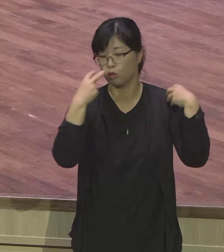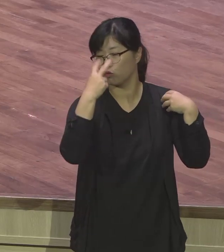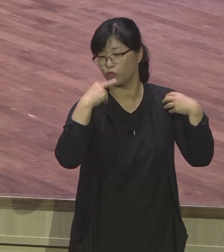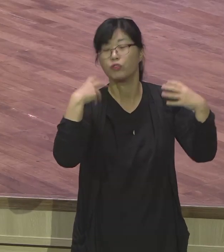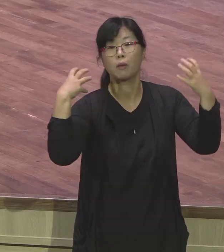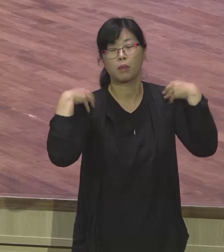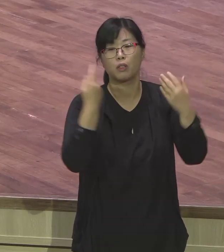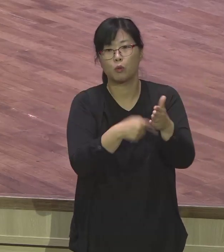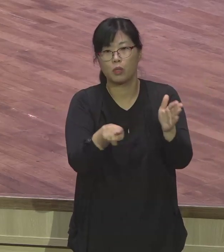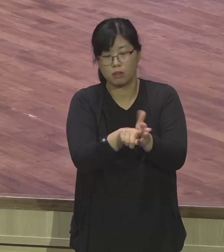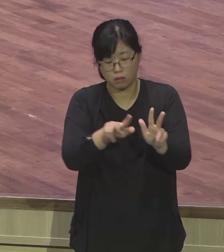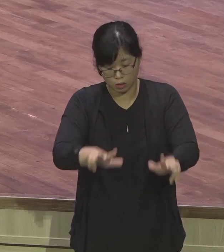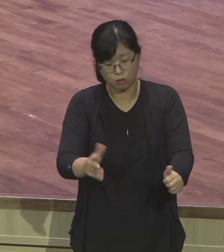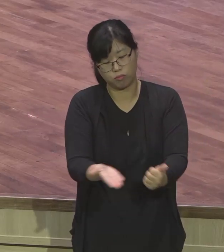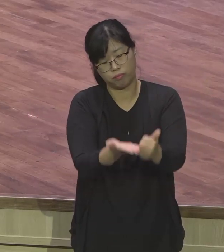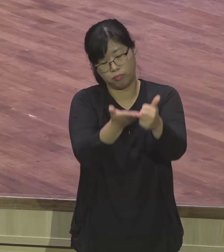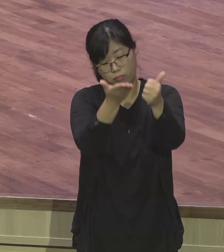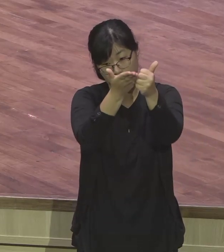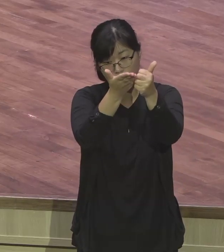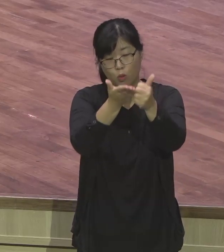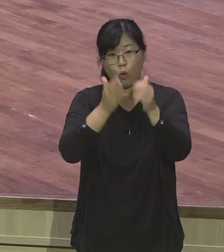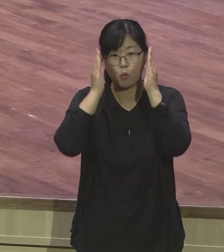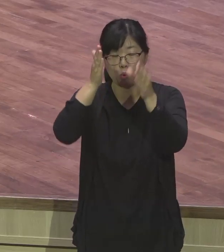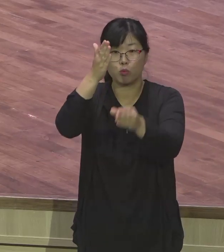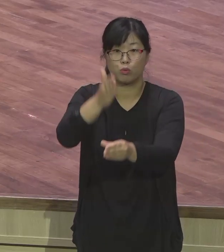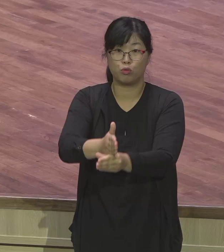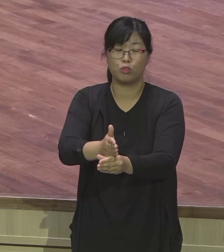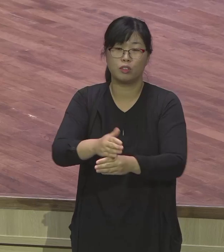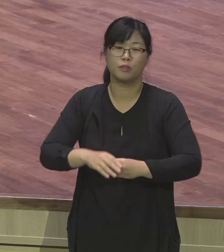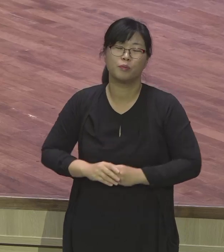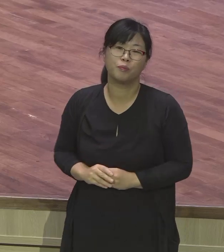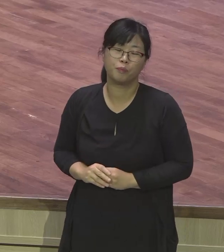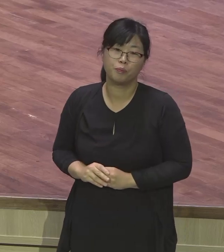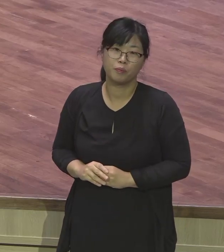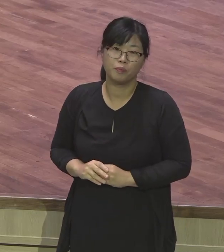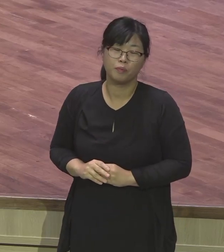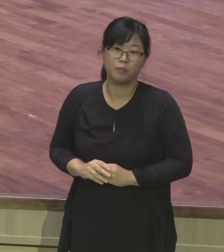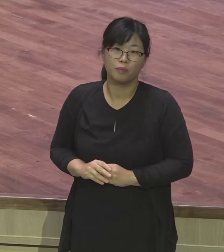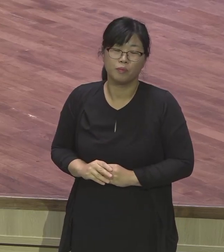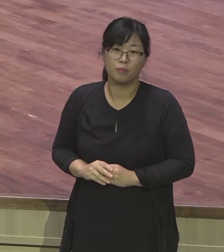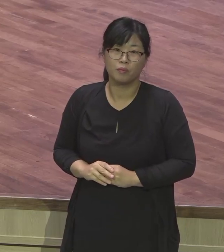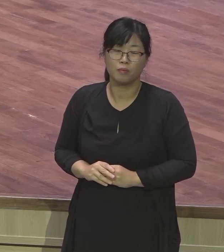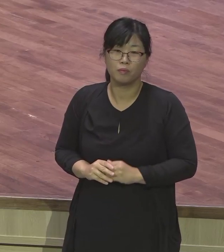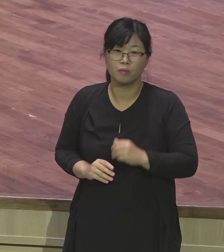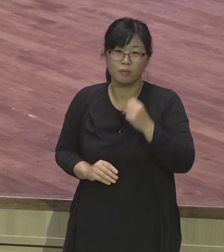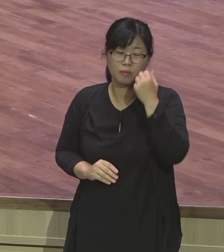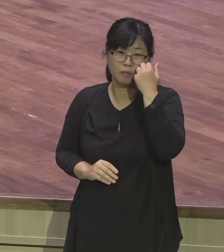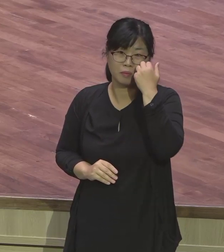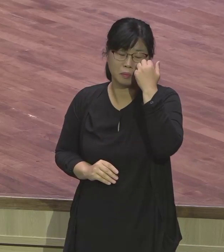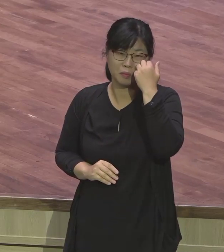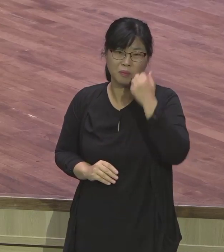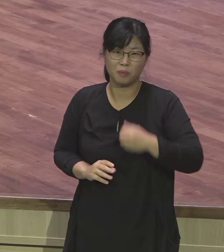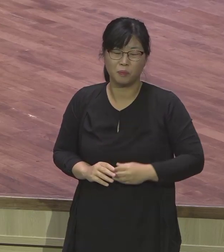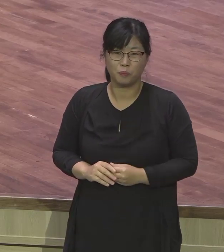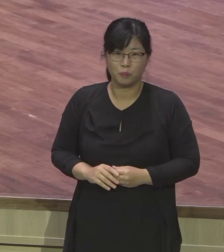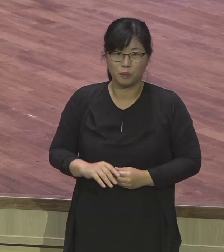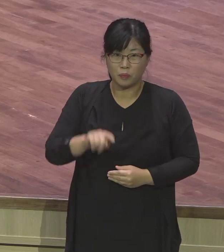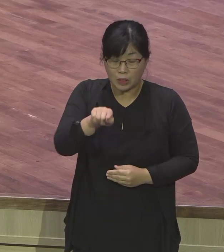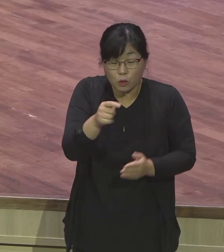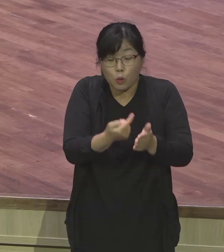그렇게 해서 영향을 미치도록, 그런 전략을 가지고 지금 김산부 목사가 어떤 결무처장으로 투입됐어.